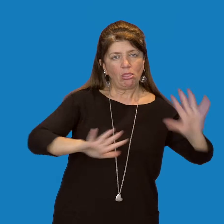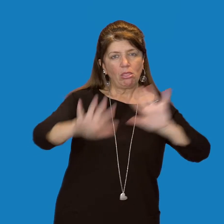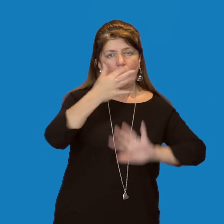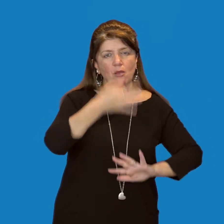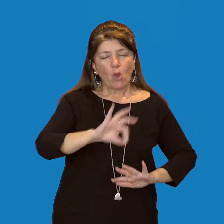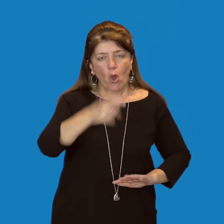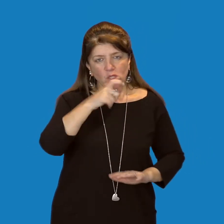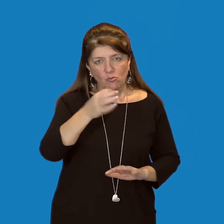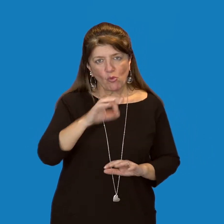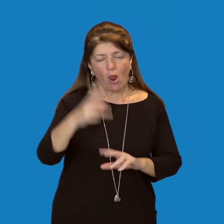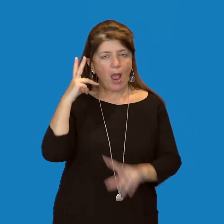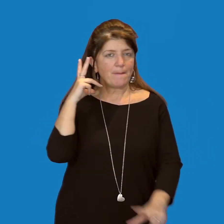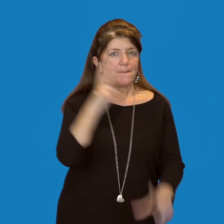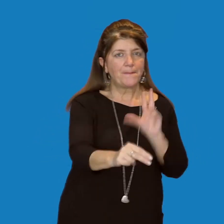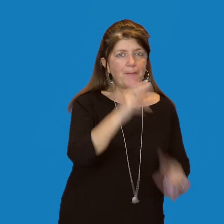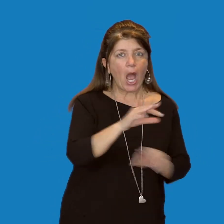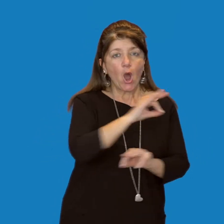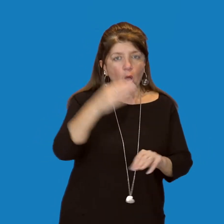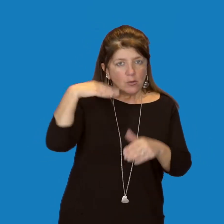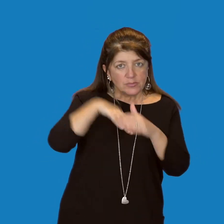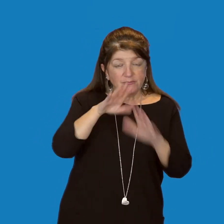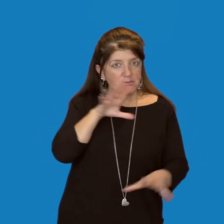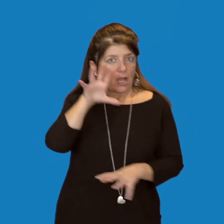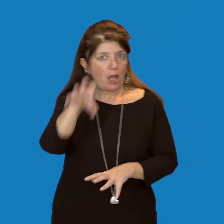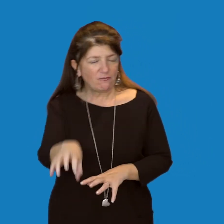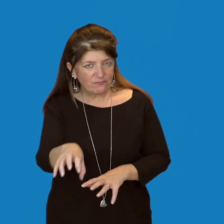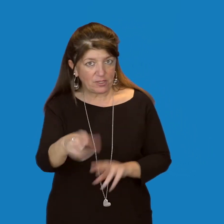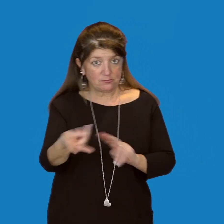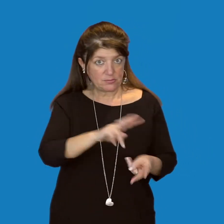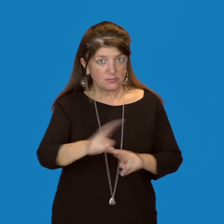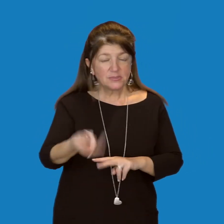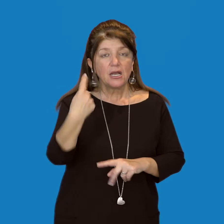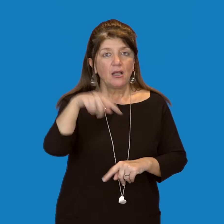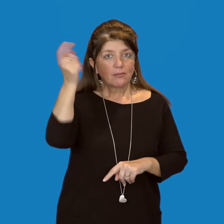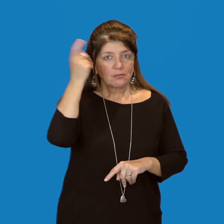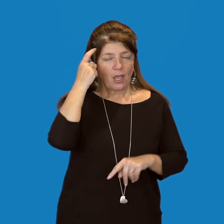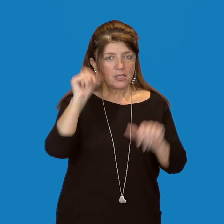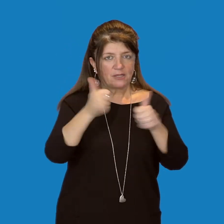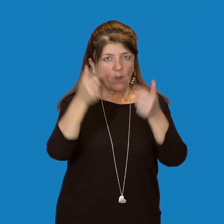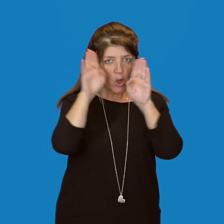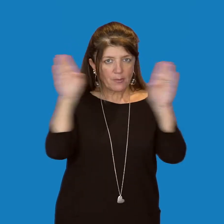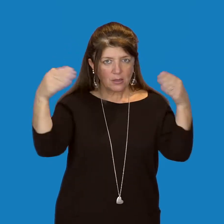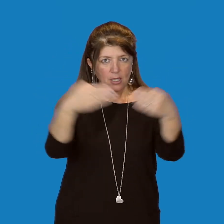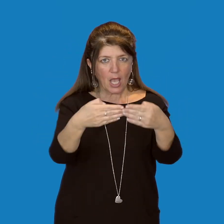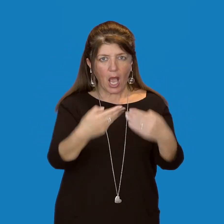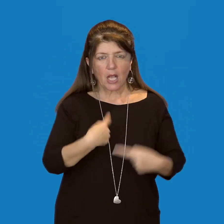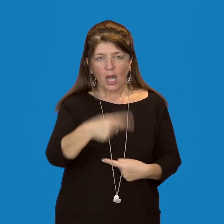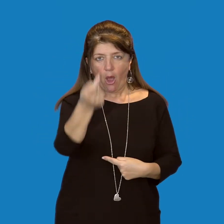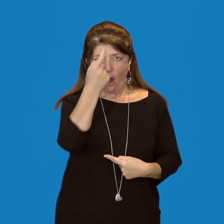e tendere agguati alle proprie prede. La testa è triangolare e tra l'occhio e la narice è